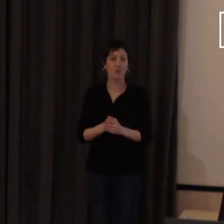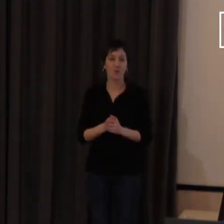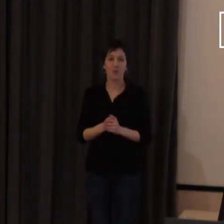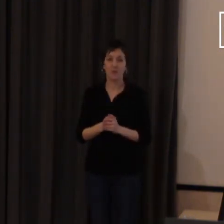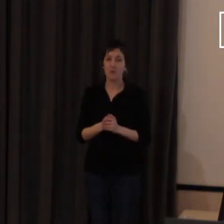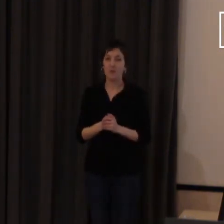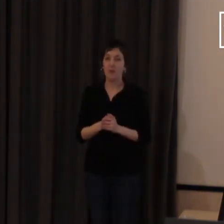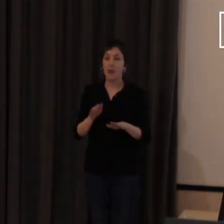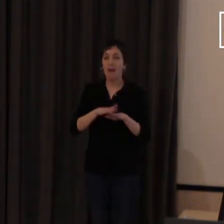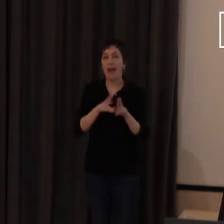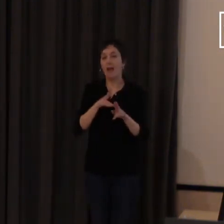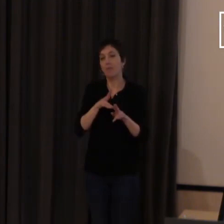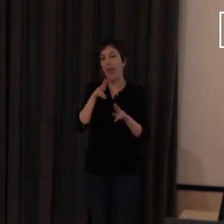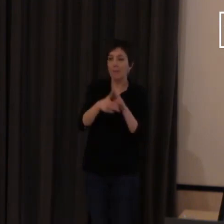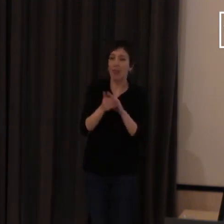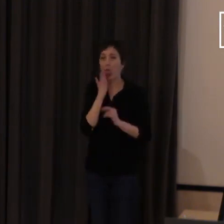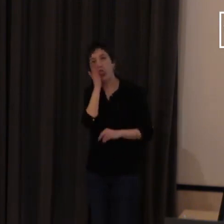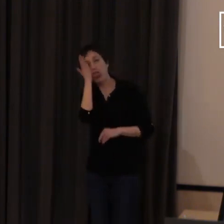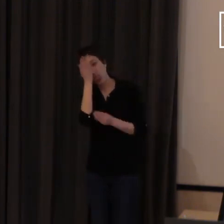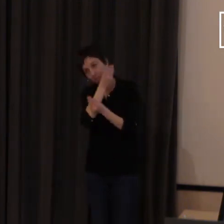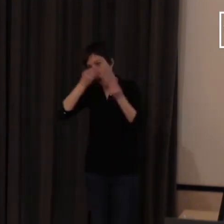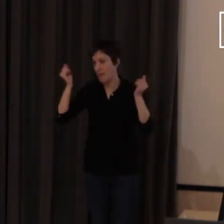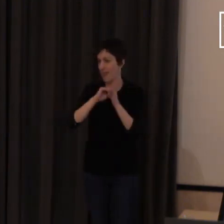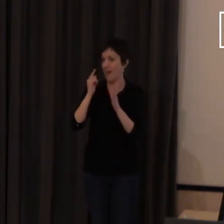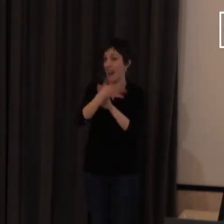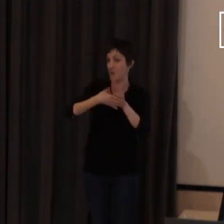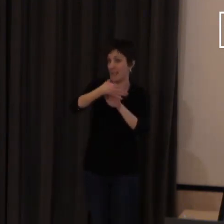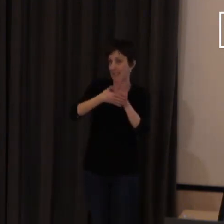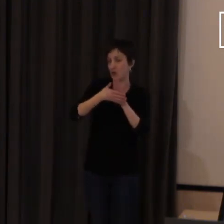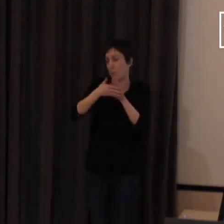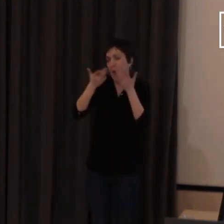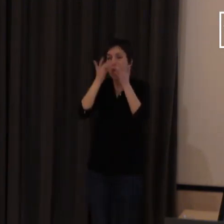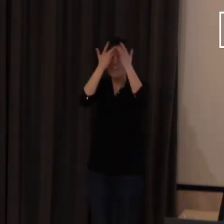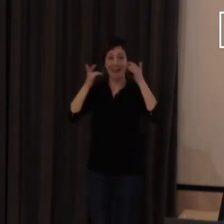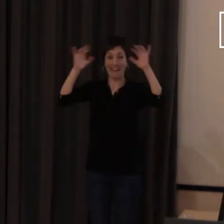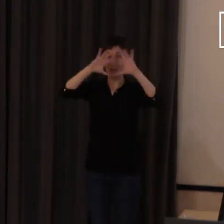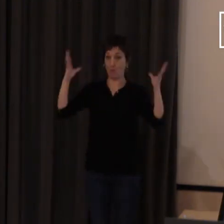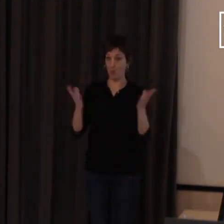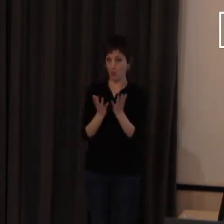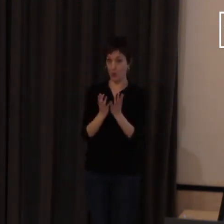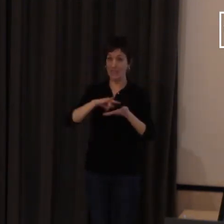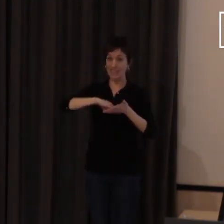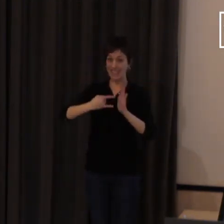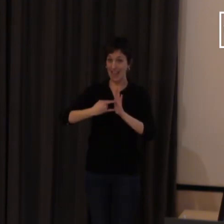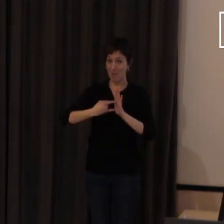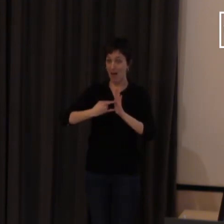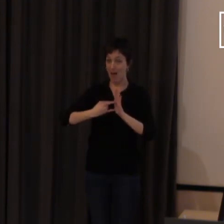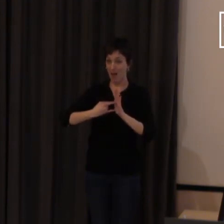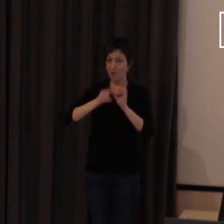no adormecer la lengua de signos tú imagínate un mundo en el que este sistema estuviese